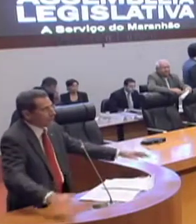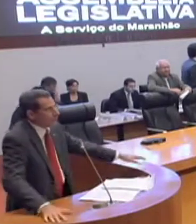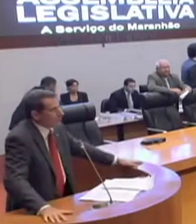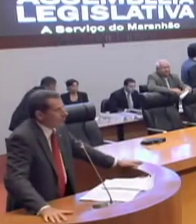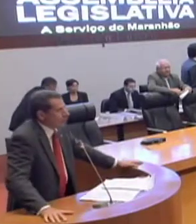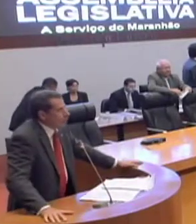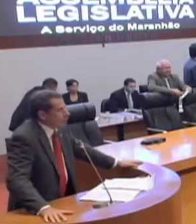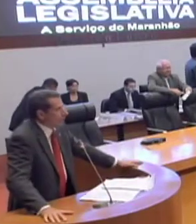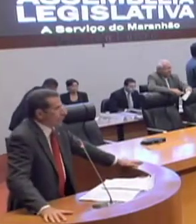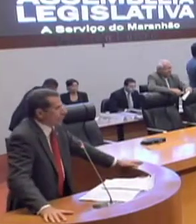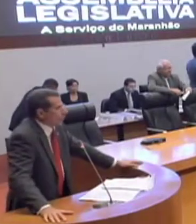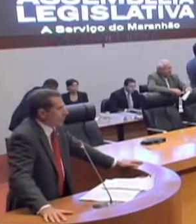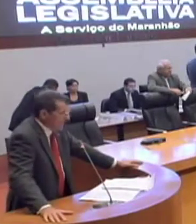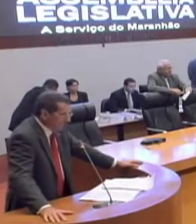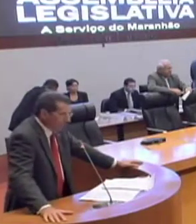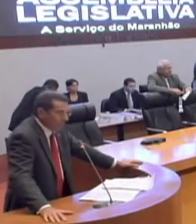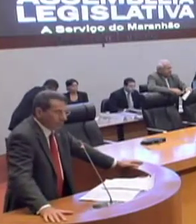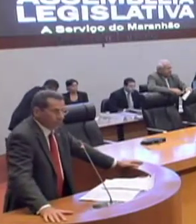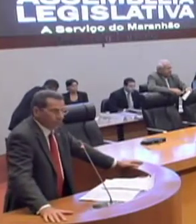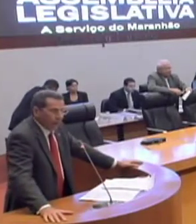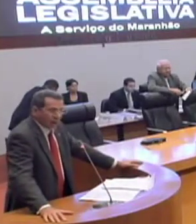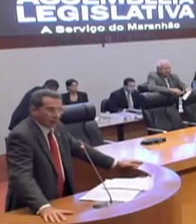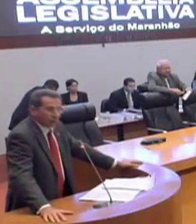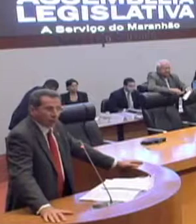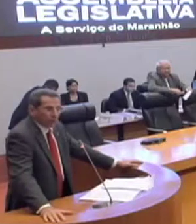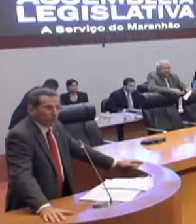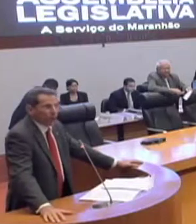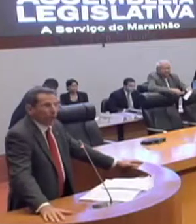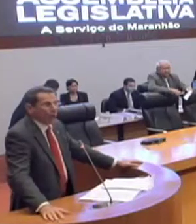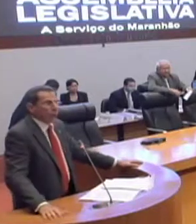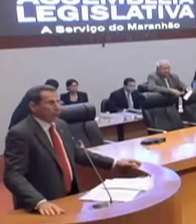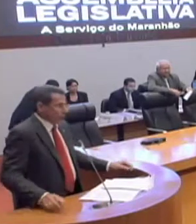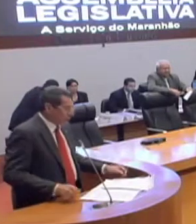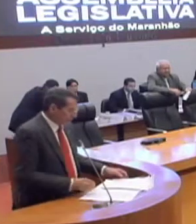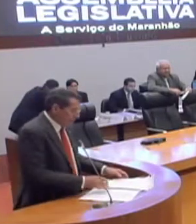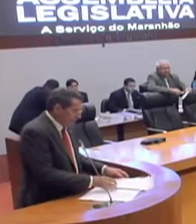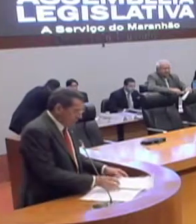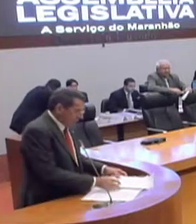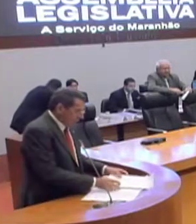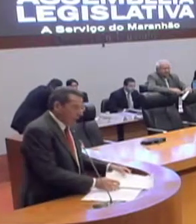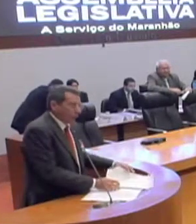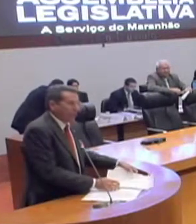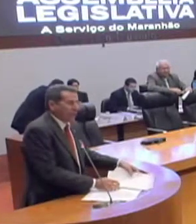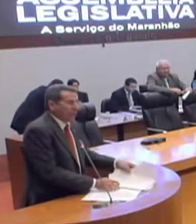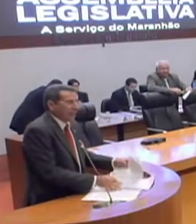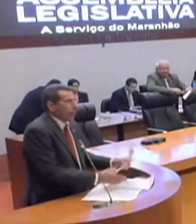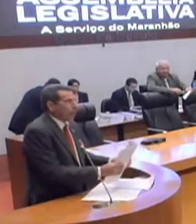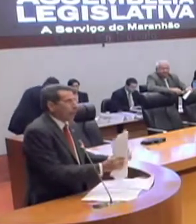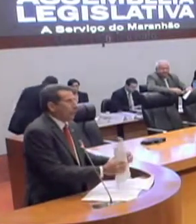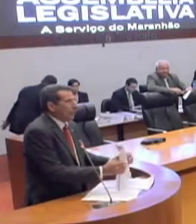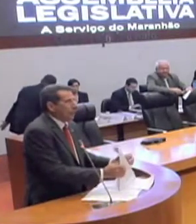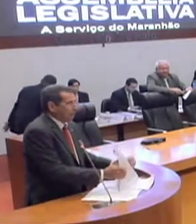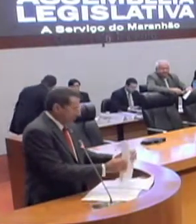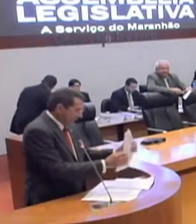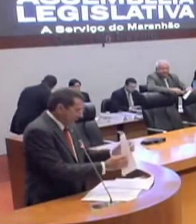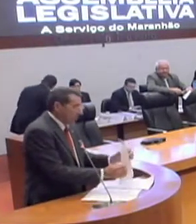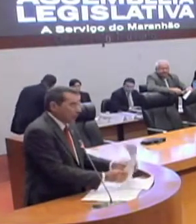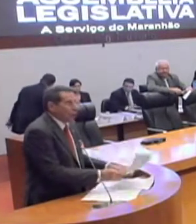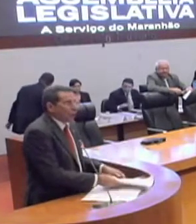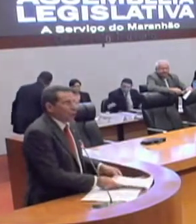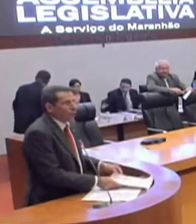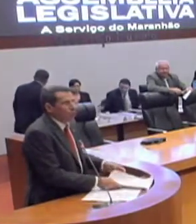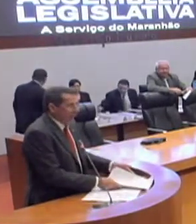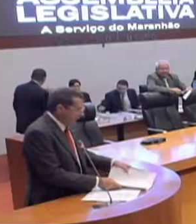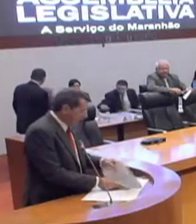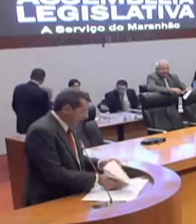infelizmente, o Congresso Nacional apoiou o veto da Presidente da República para que